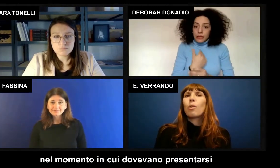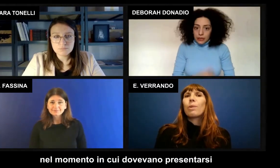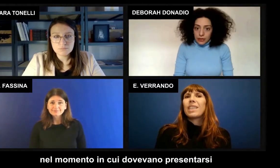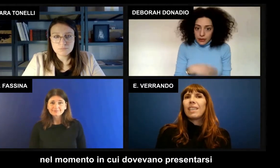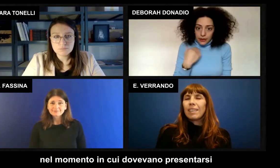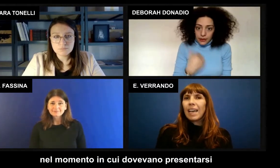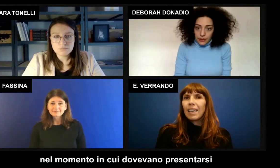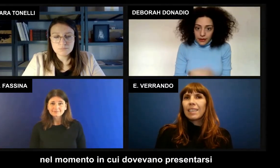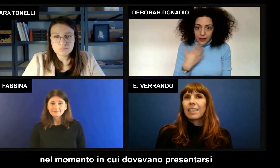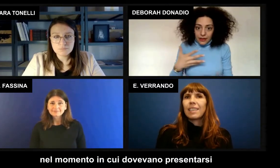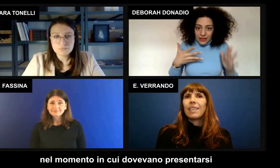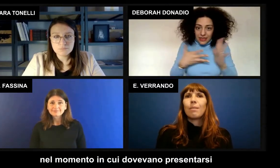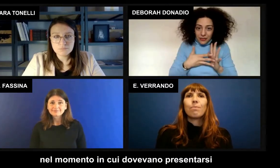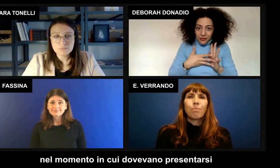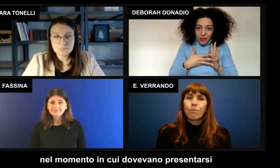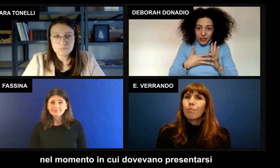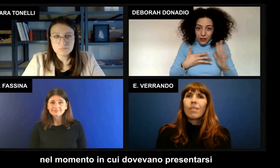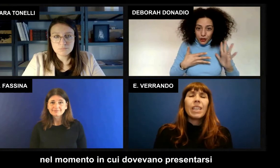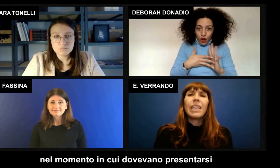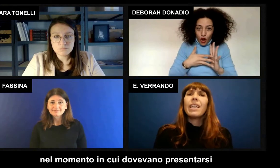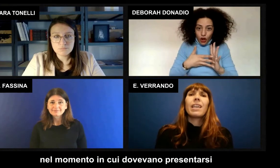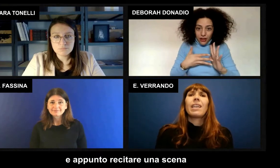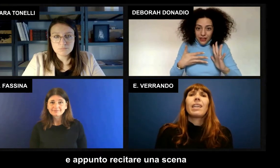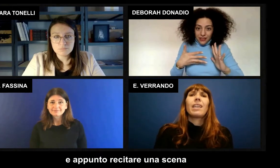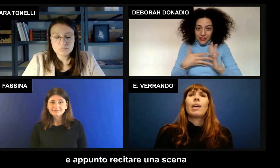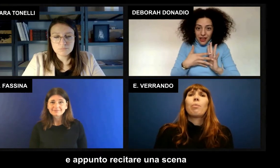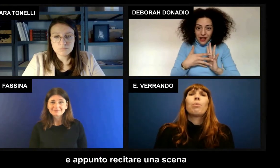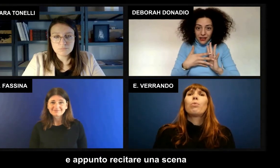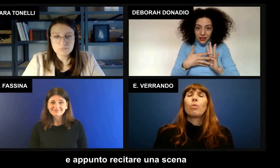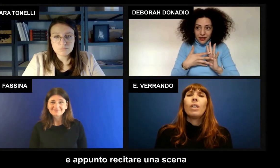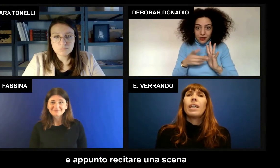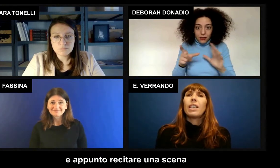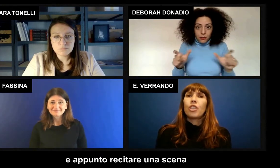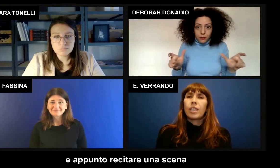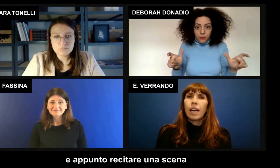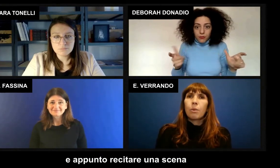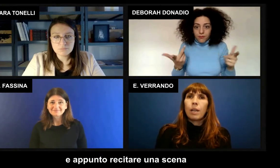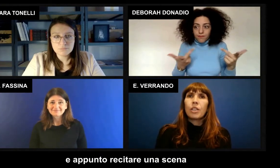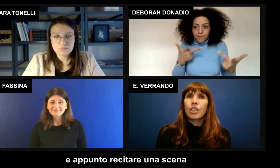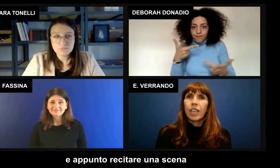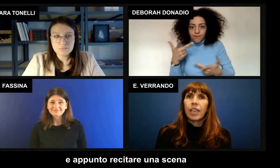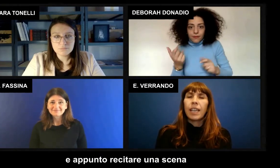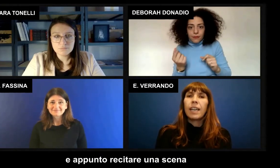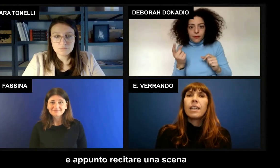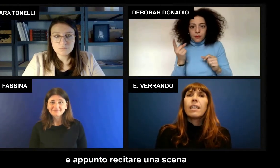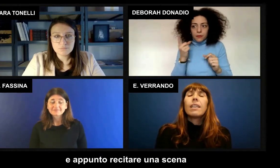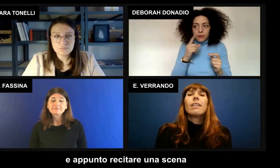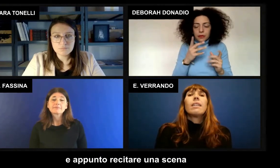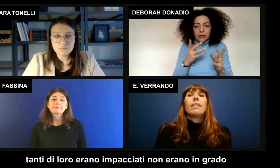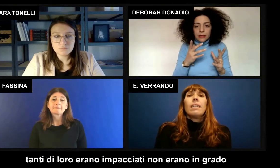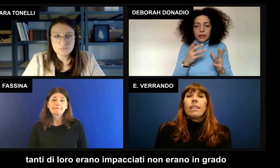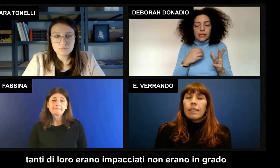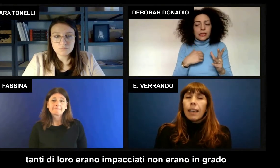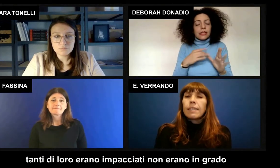dovevano presentarsi e appunto recitare una scena tanti